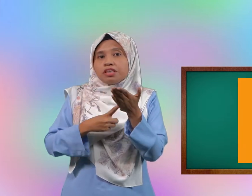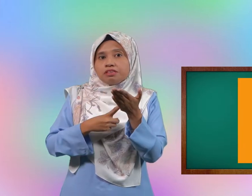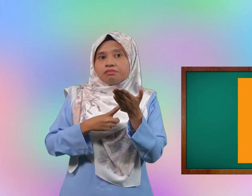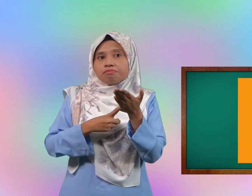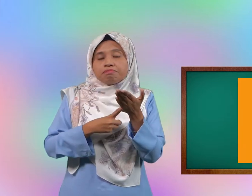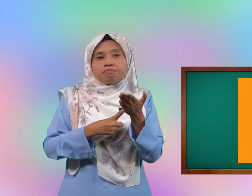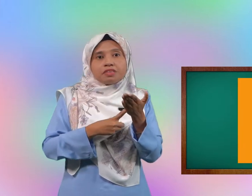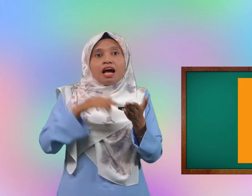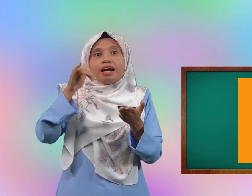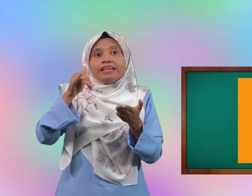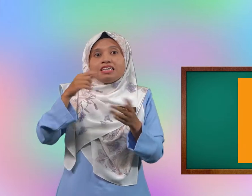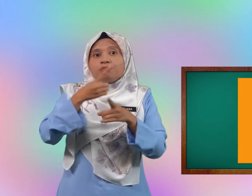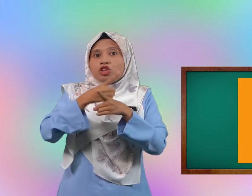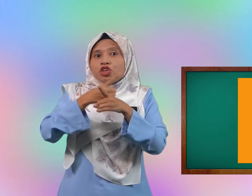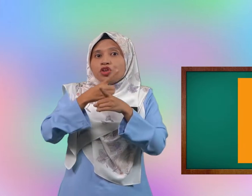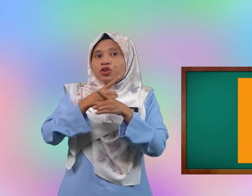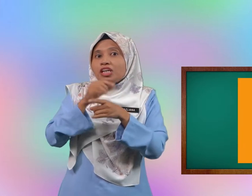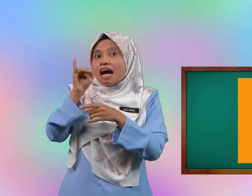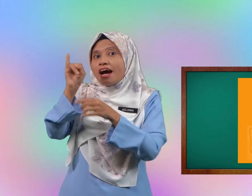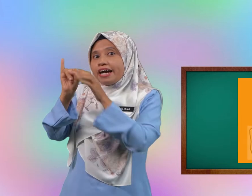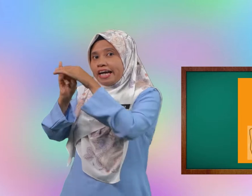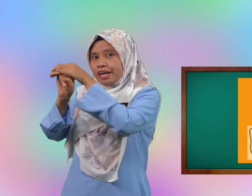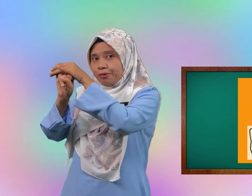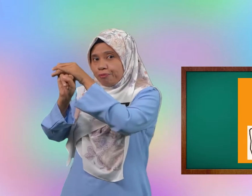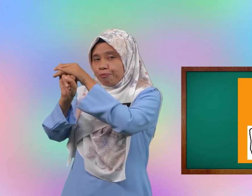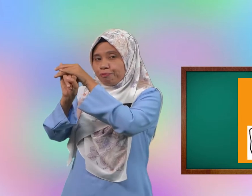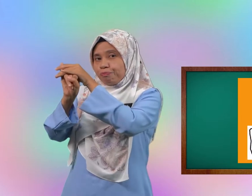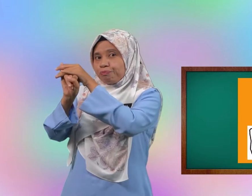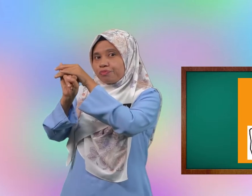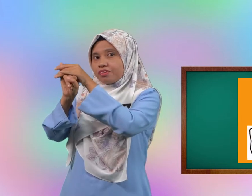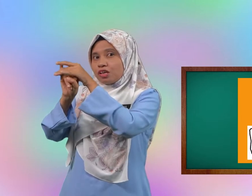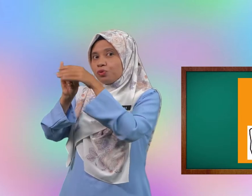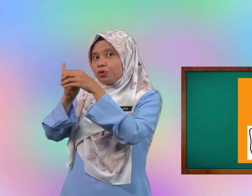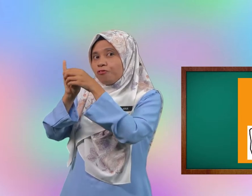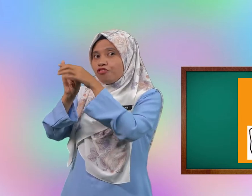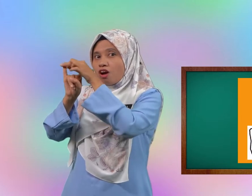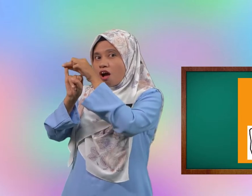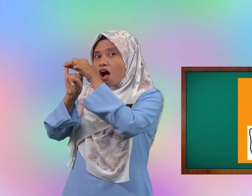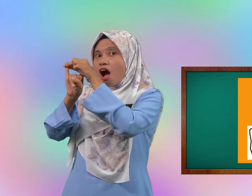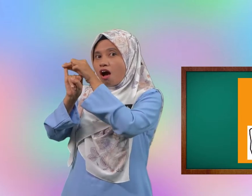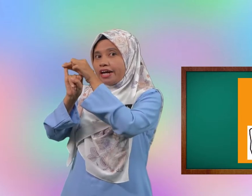ya betul i huruf i